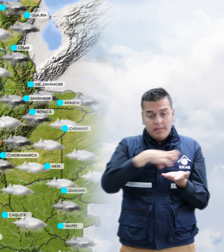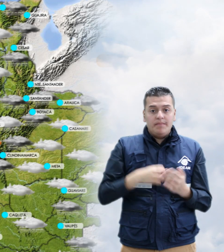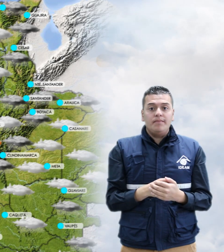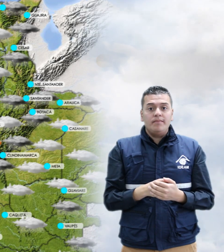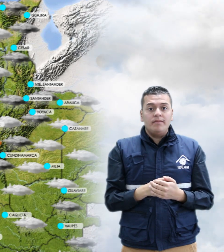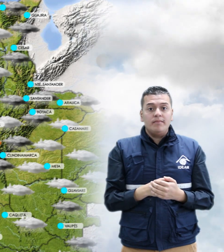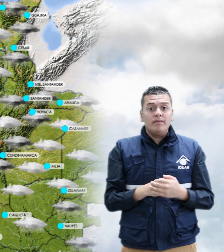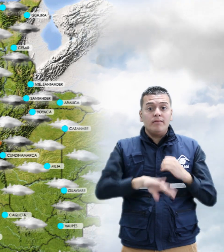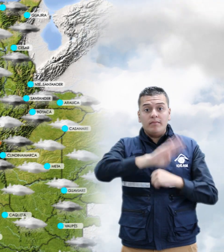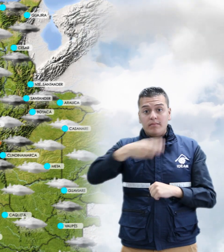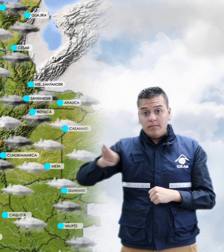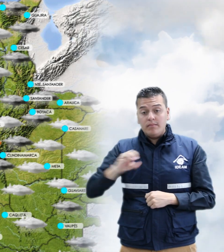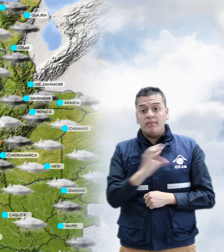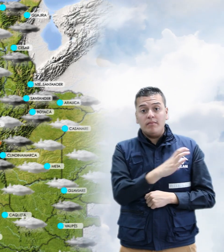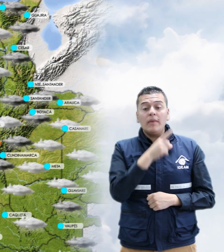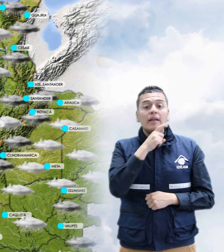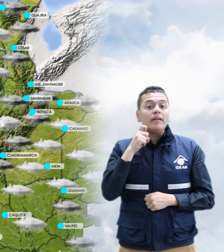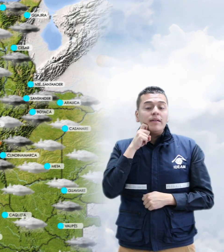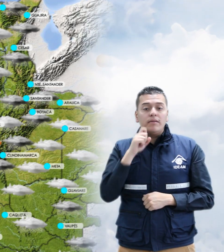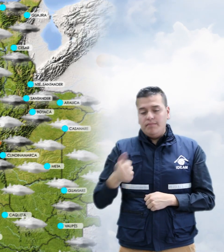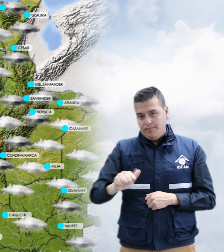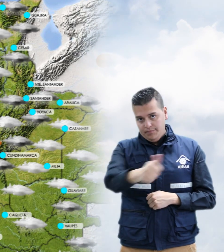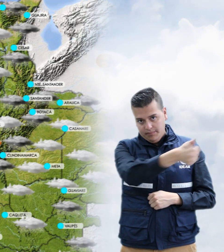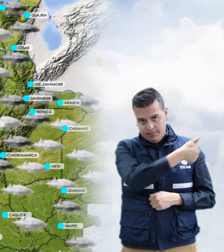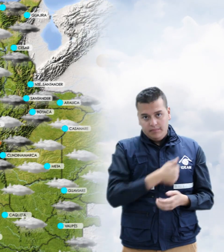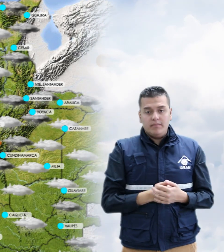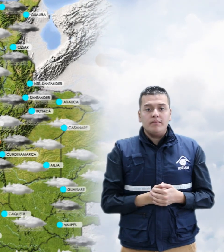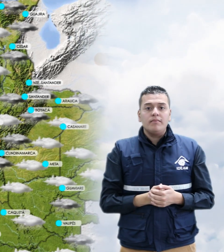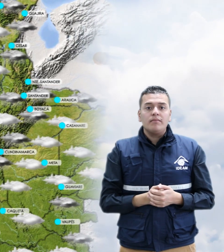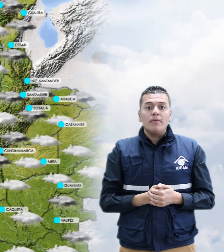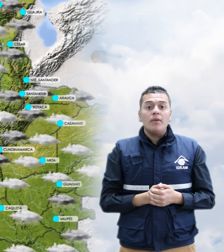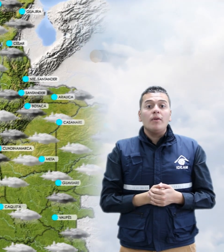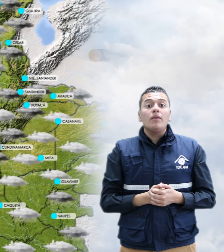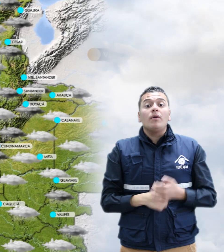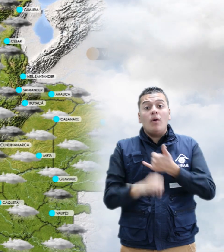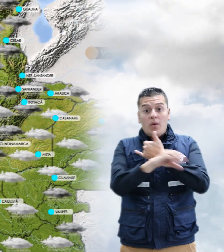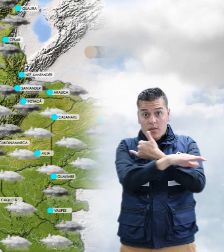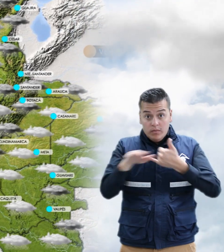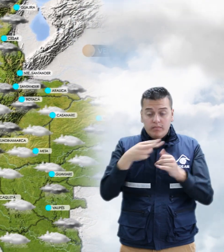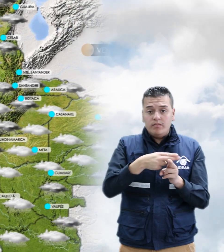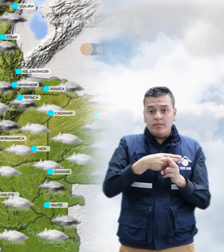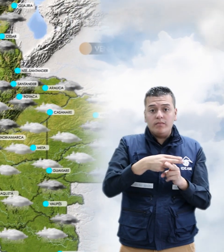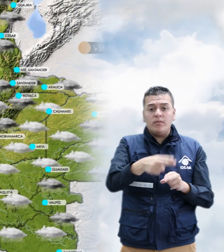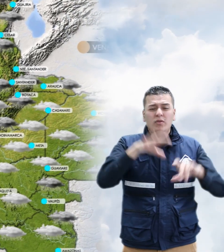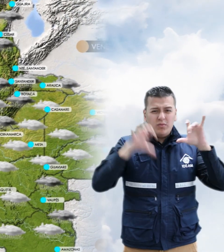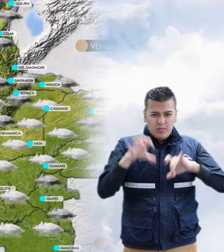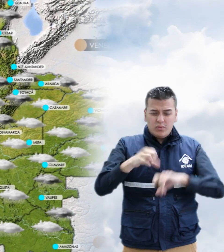Occidente de Antioquia y Tiempo Seco para el resto de la región. Sobre la región orinoquía, se prevé que las lluvias más importantes se